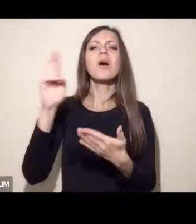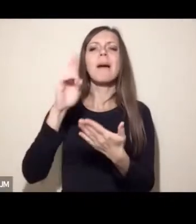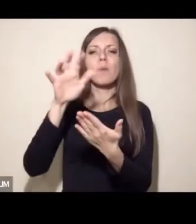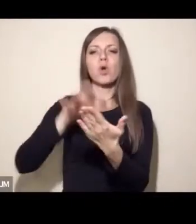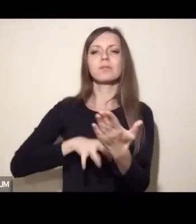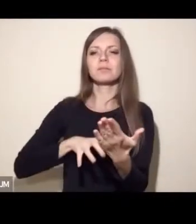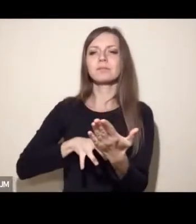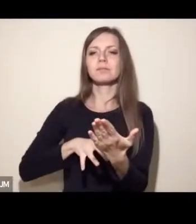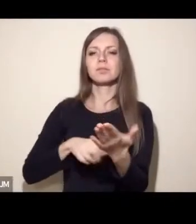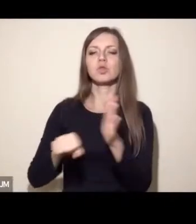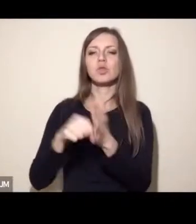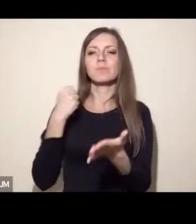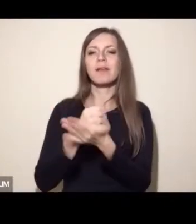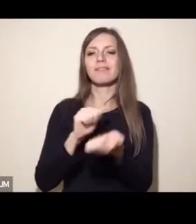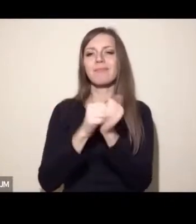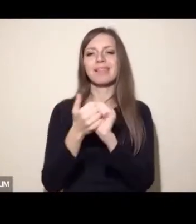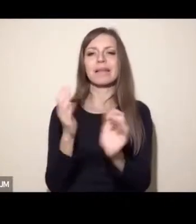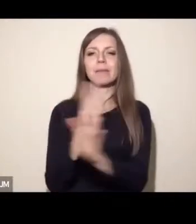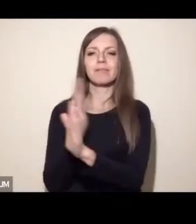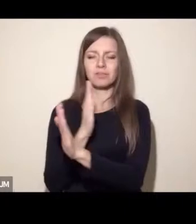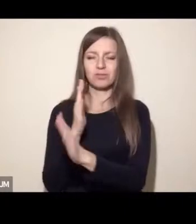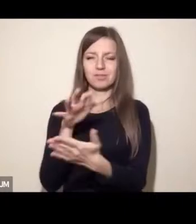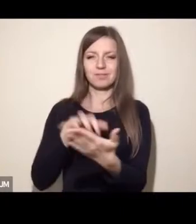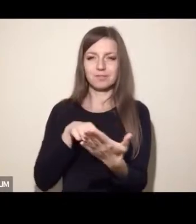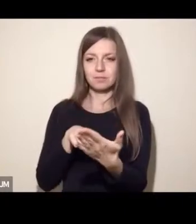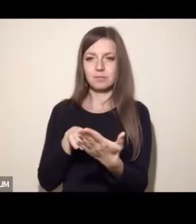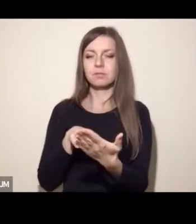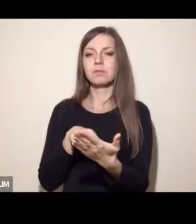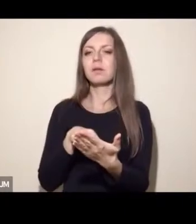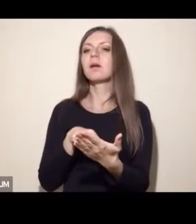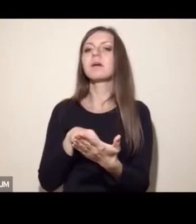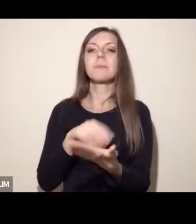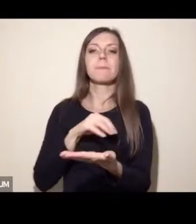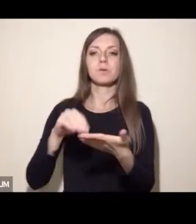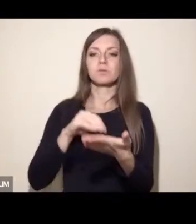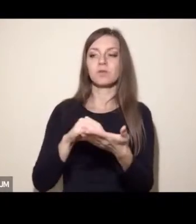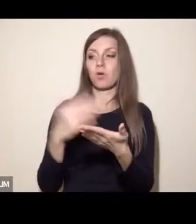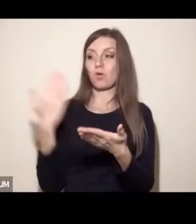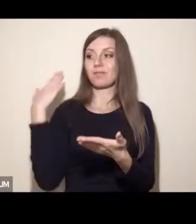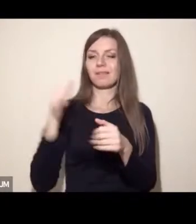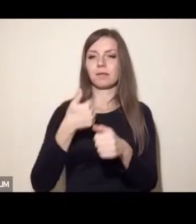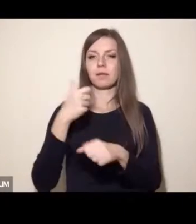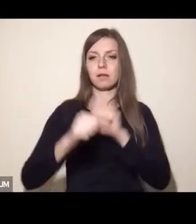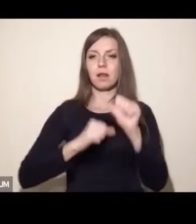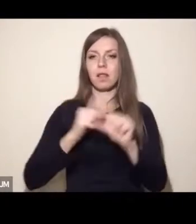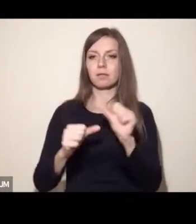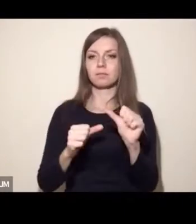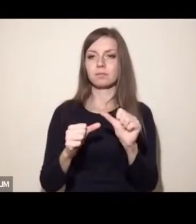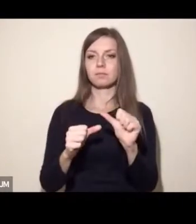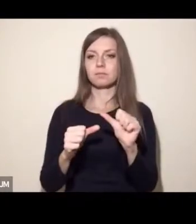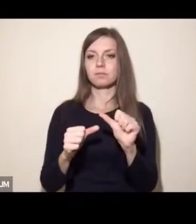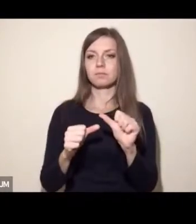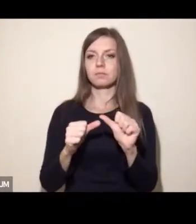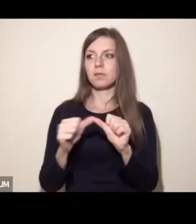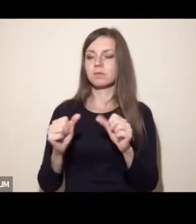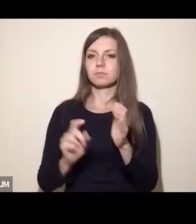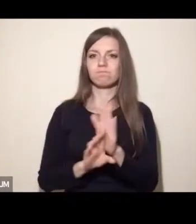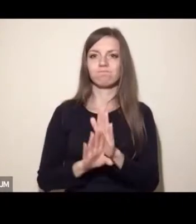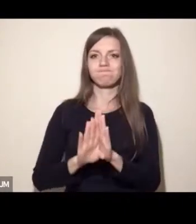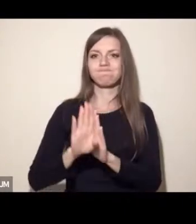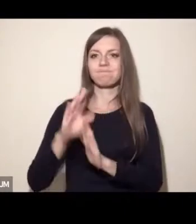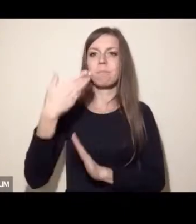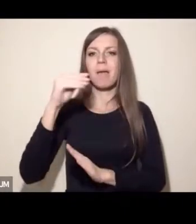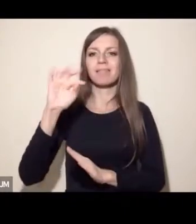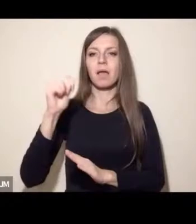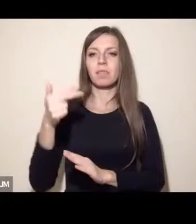Zespołu do Spraw Zmian Klimatycznych, w ciągu ostatnich kilku lat nastąpił dynamiczny wzrost stężenia